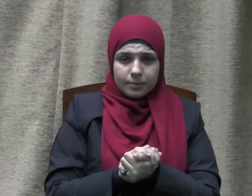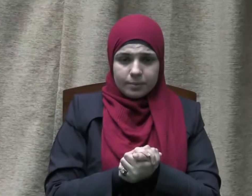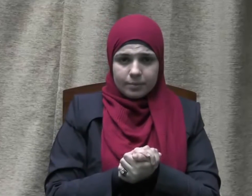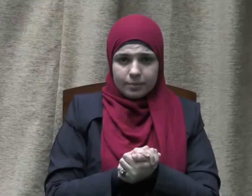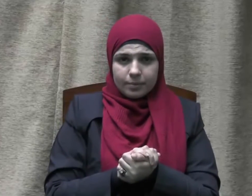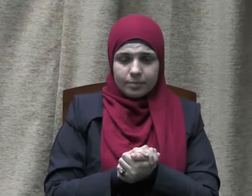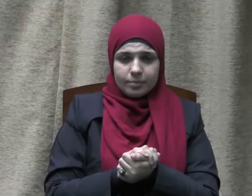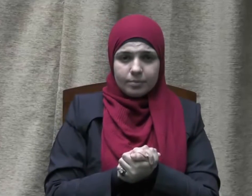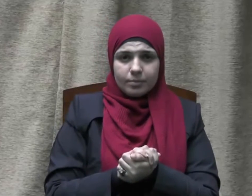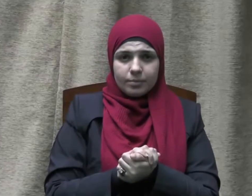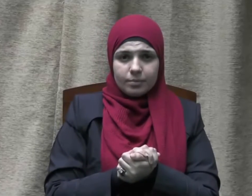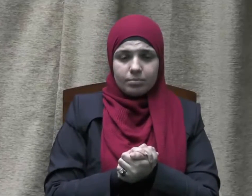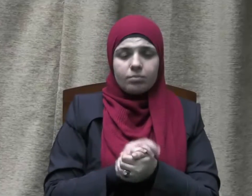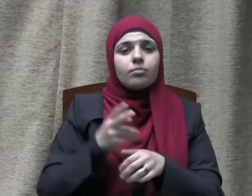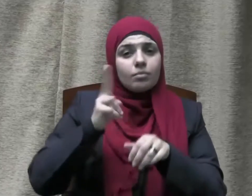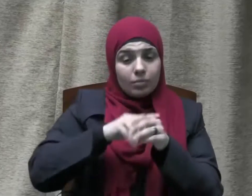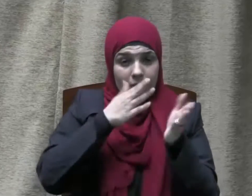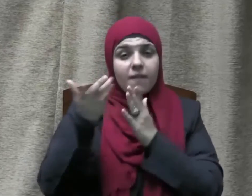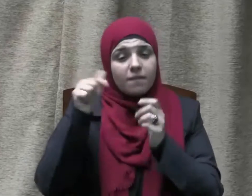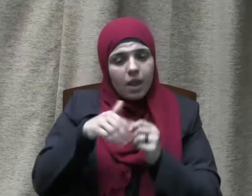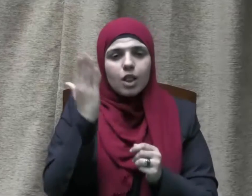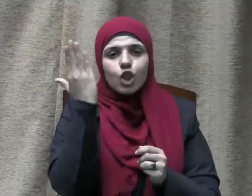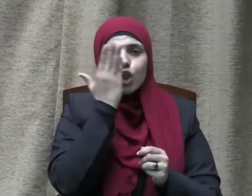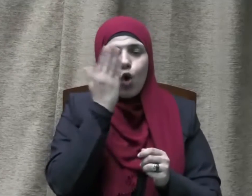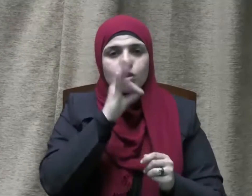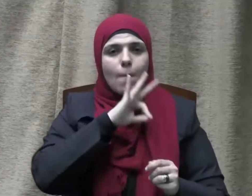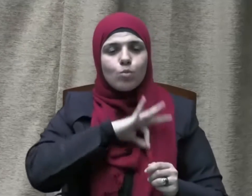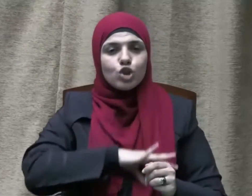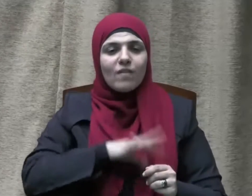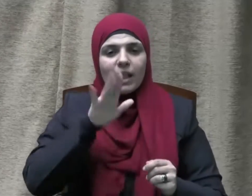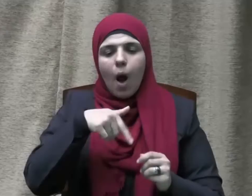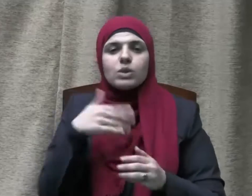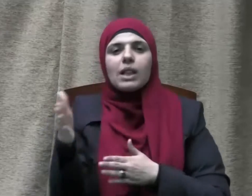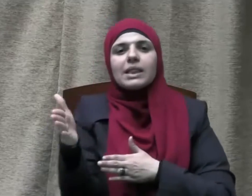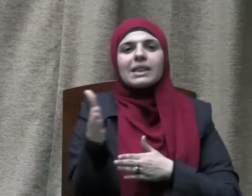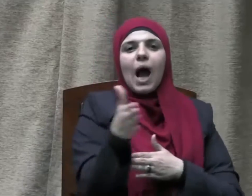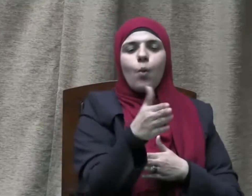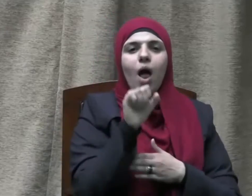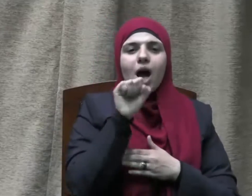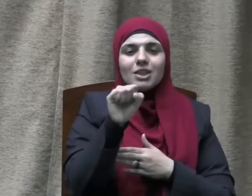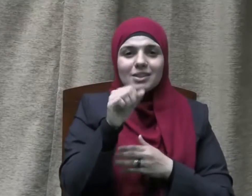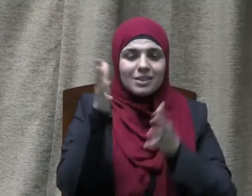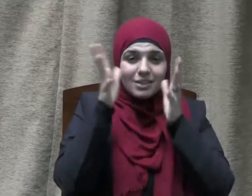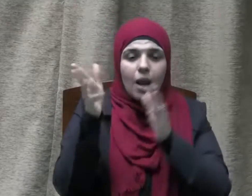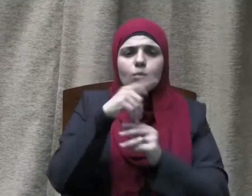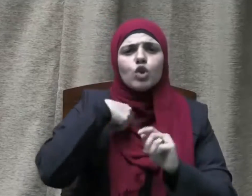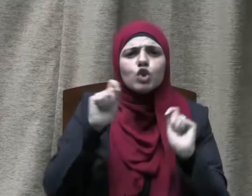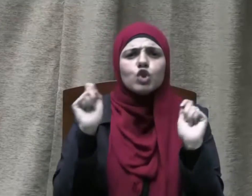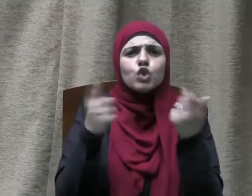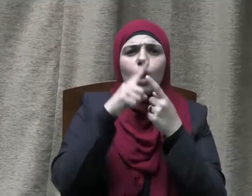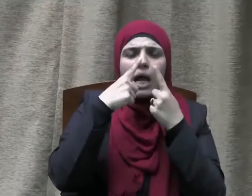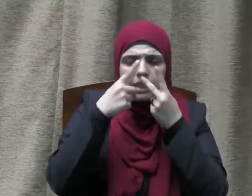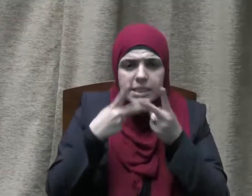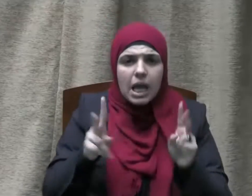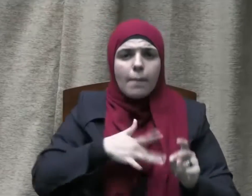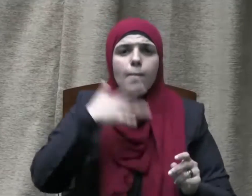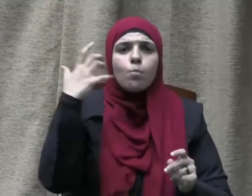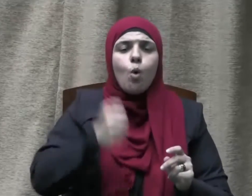ومن الدروس المستفادة من تحويل القبلة سرعة استجابة المؤمنين لأمر الله